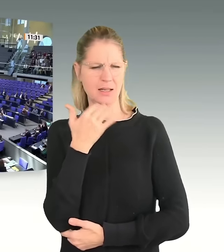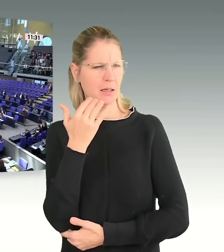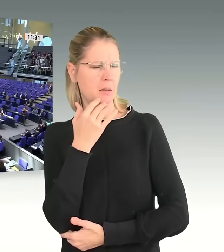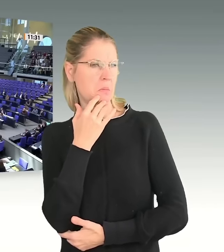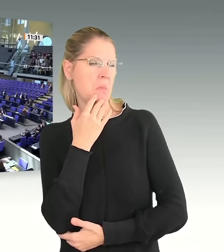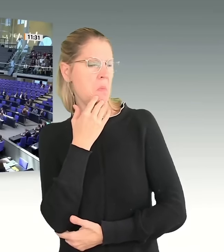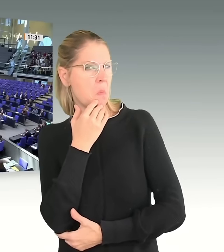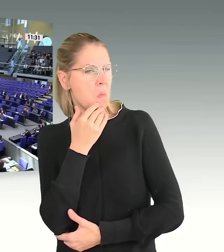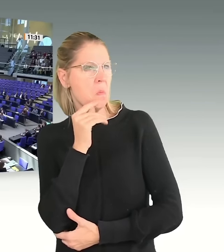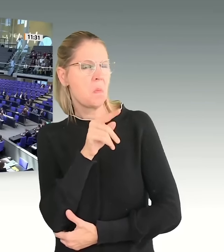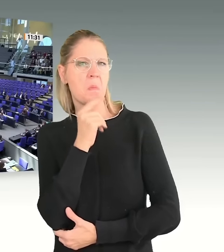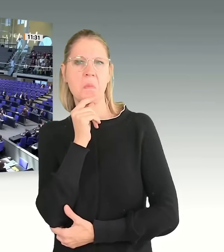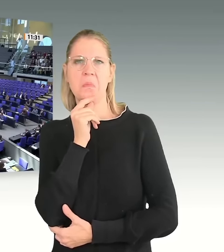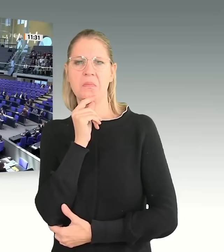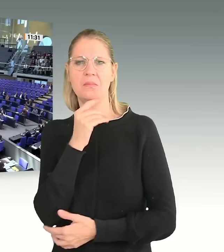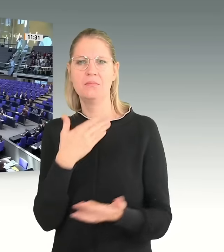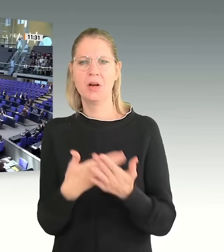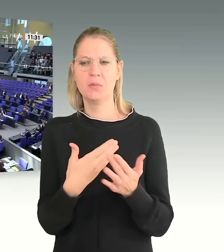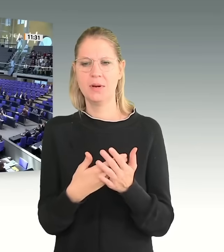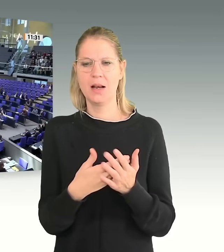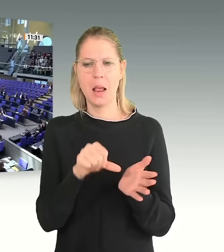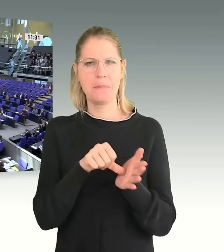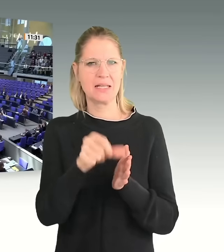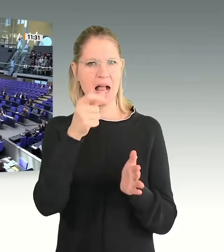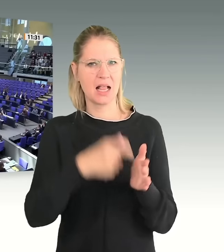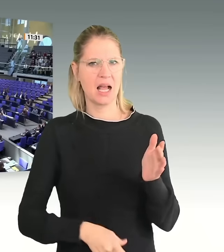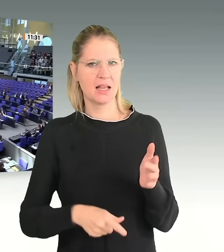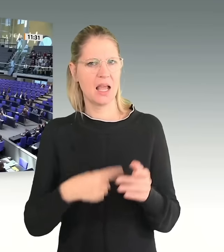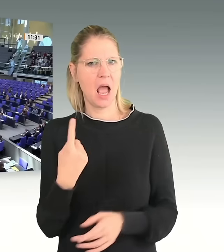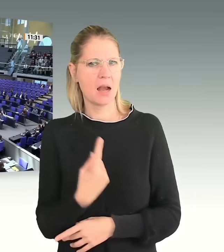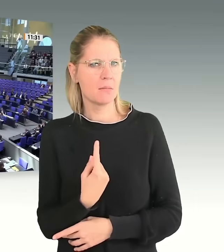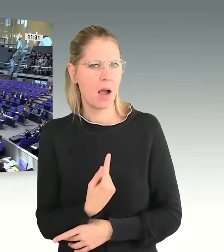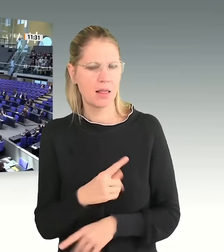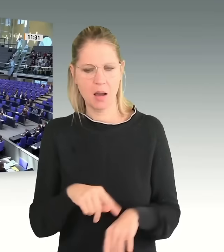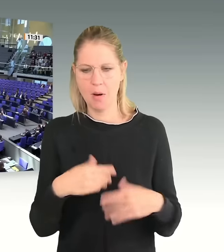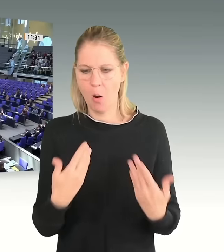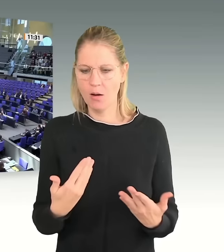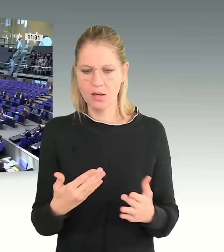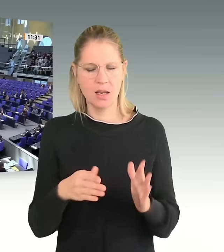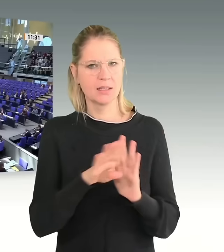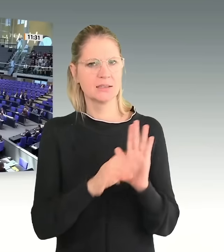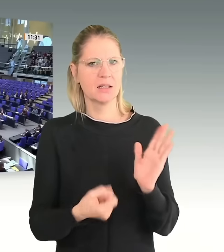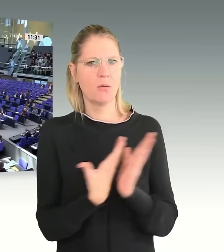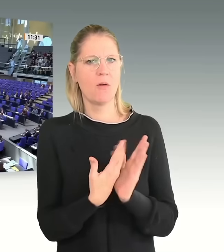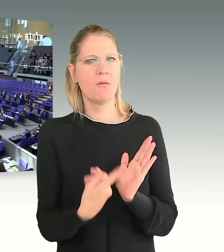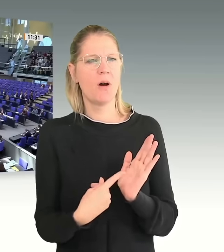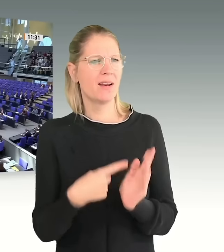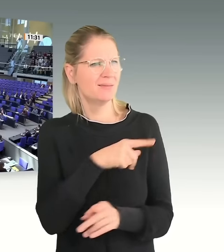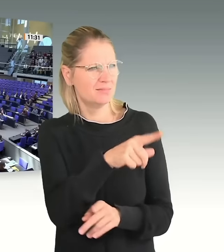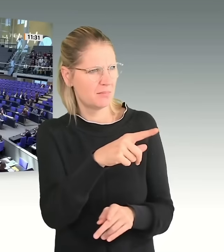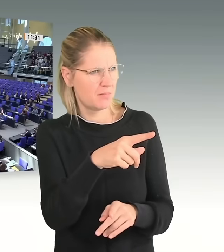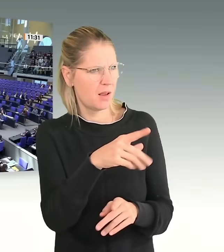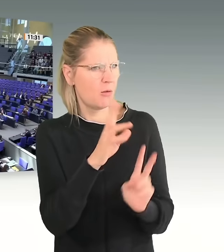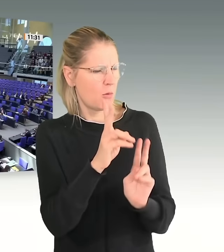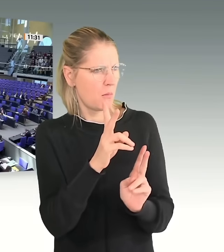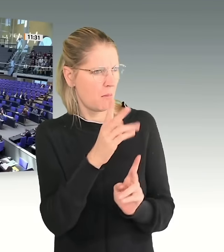dass Sie Dinge wie die Bezahlkarte anmahnen und hier heute diesen Gesetzentwurf fordern. Auch Ihnen dürfte bekannt sein, dass